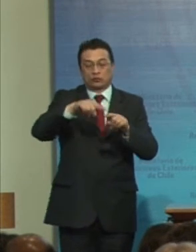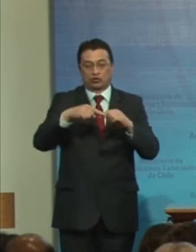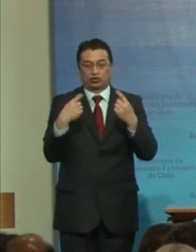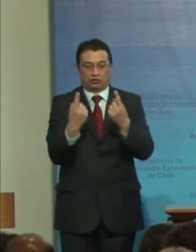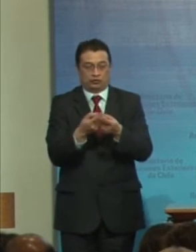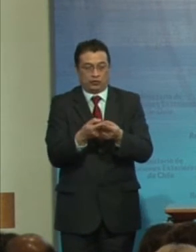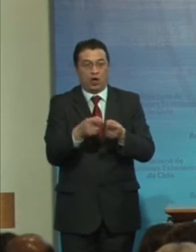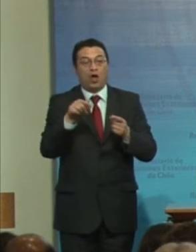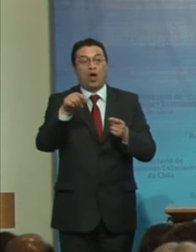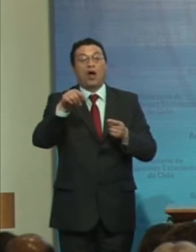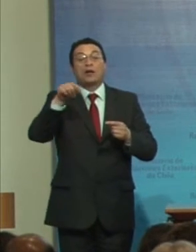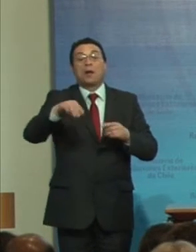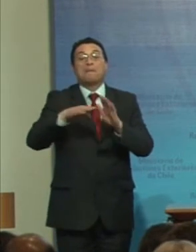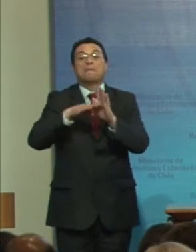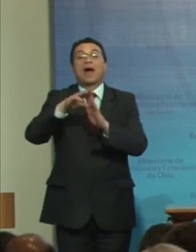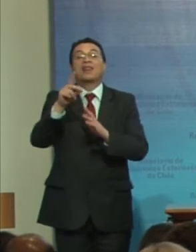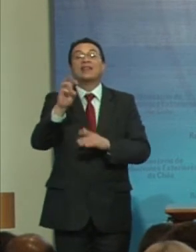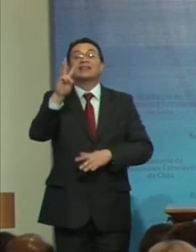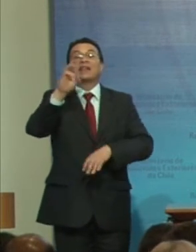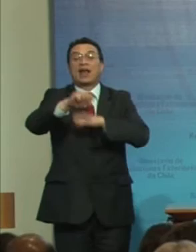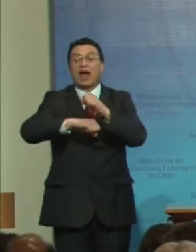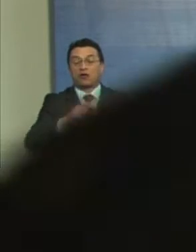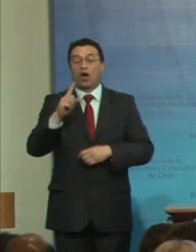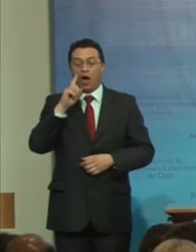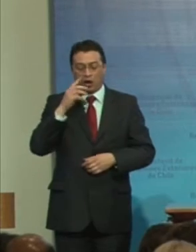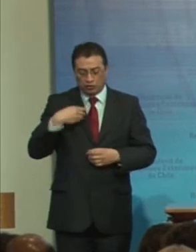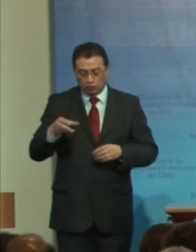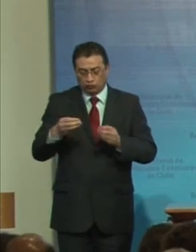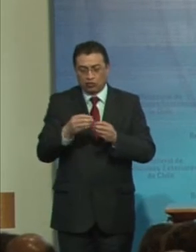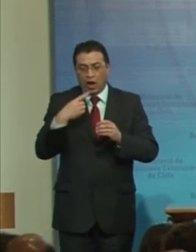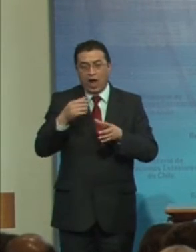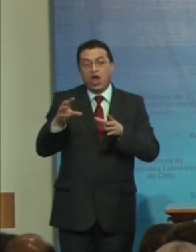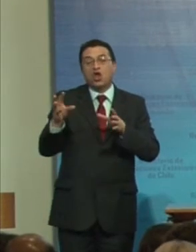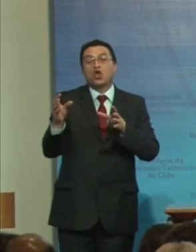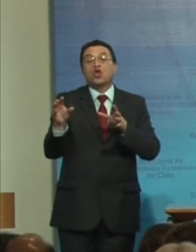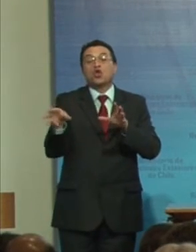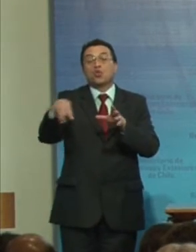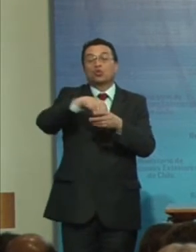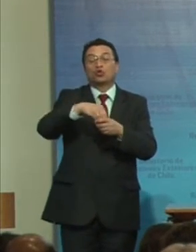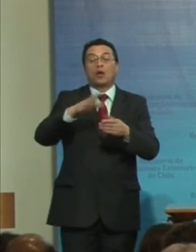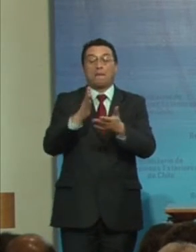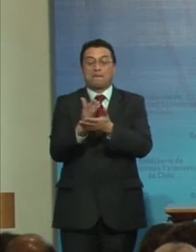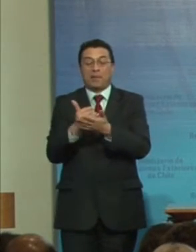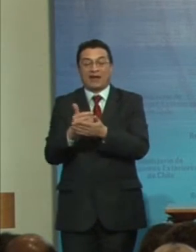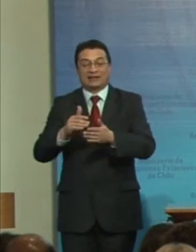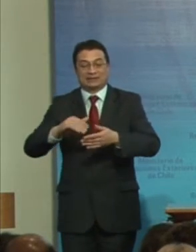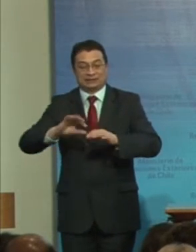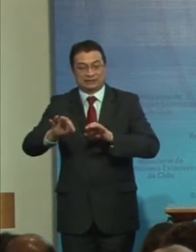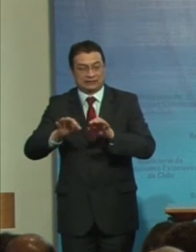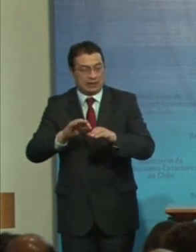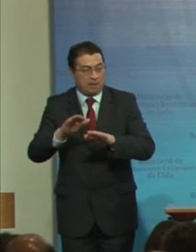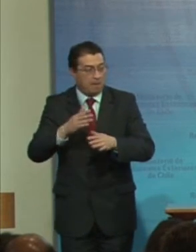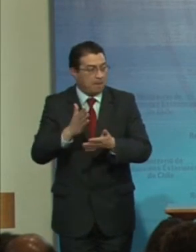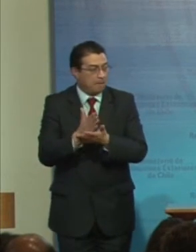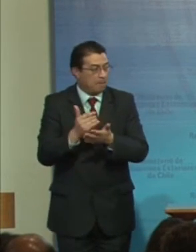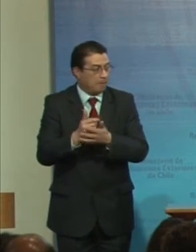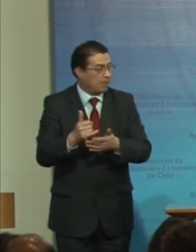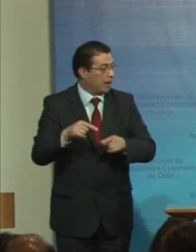también Ya hace más de 3 años Nosotros tenemos que incorporar El principio de inclusión A nuestro plan estratégico institucional Y esto con